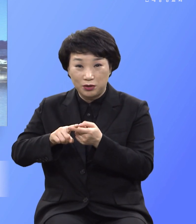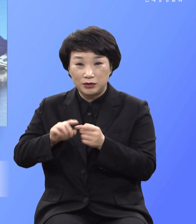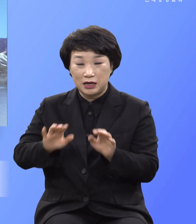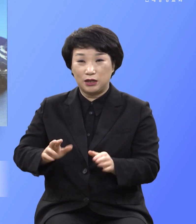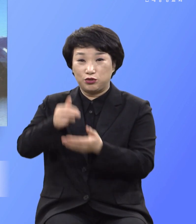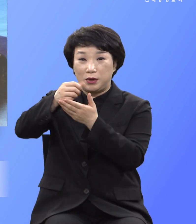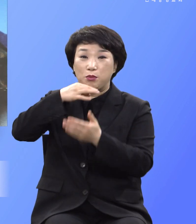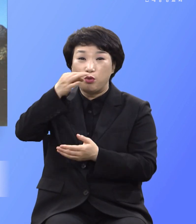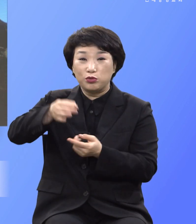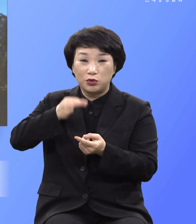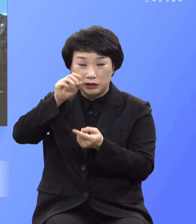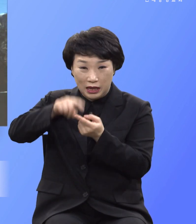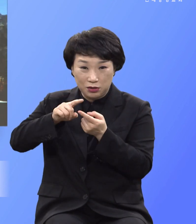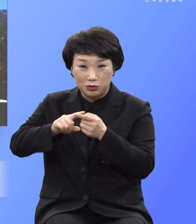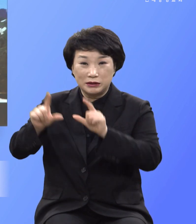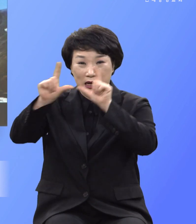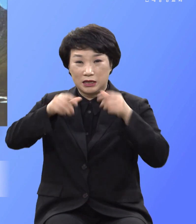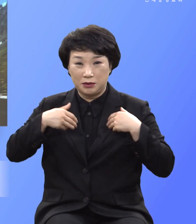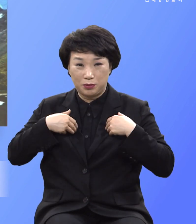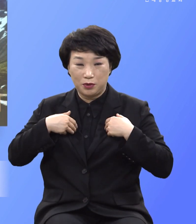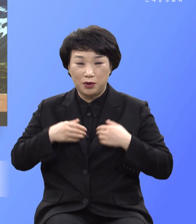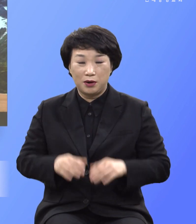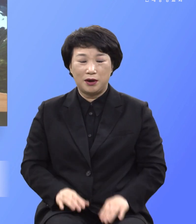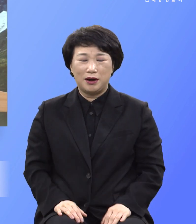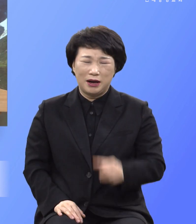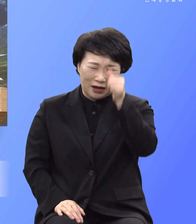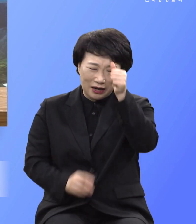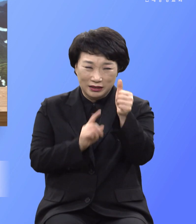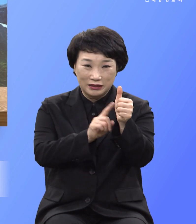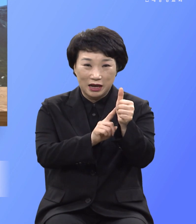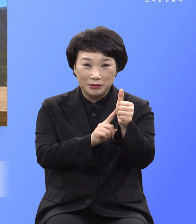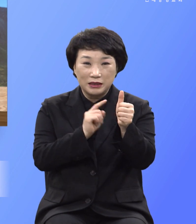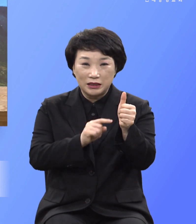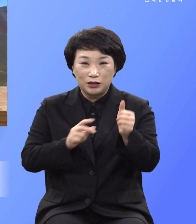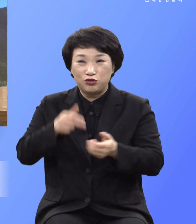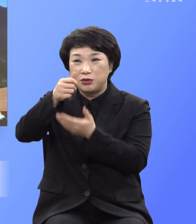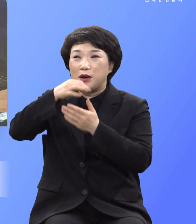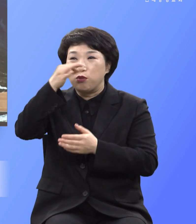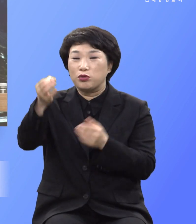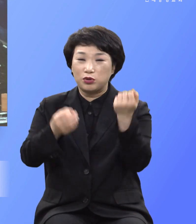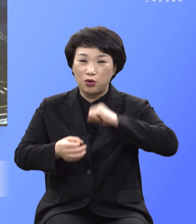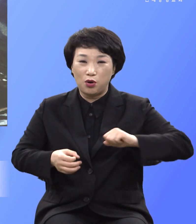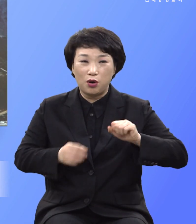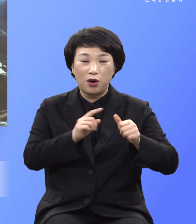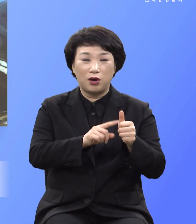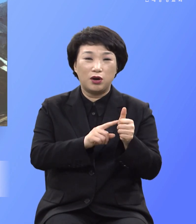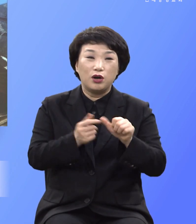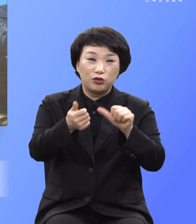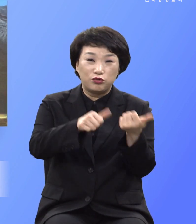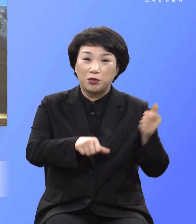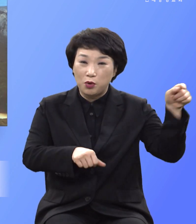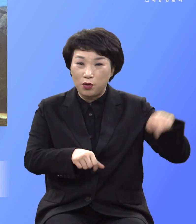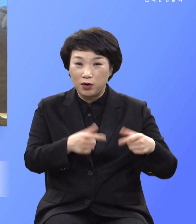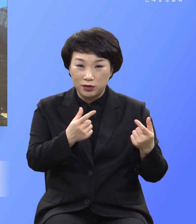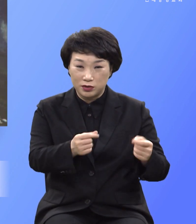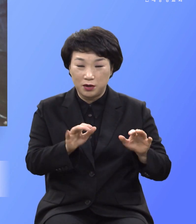목소리대로 사는 것입니다 아담이 이 목소리를 거역해서 죽음을 가져왔듯이 나는